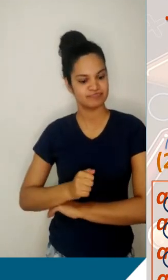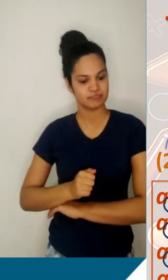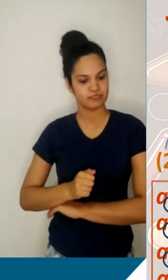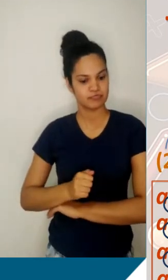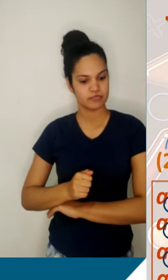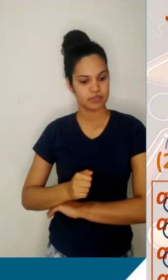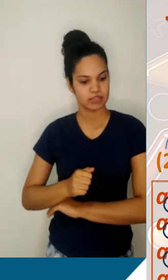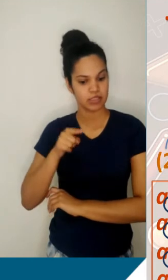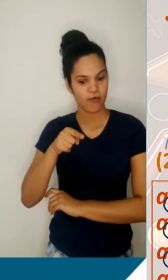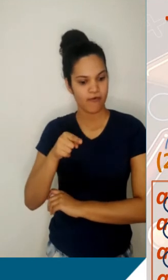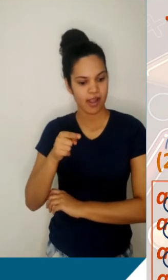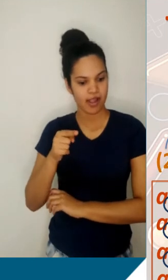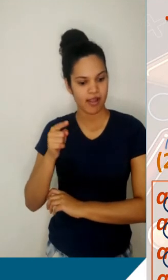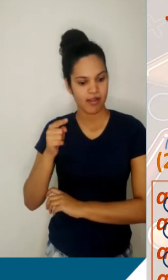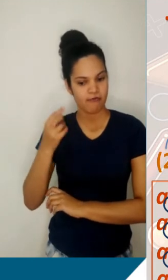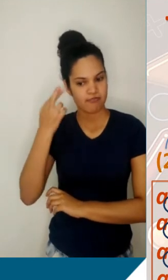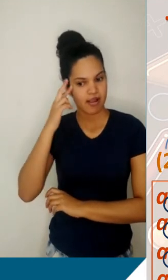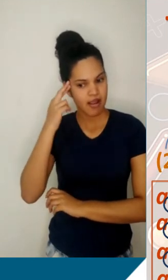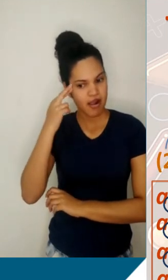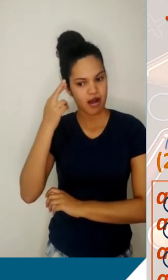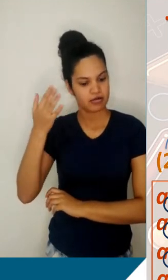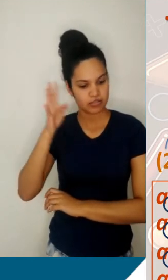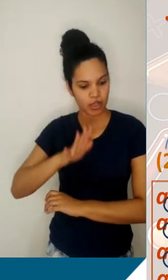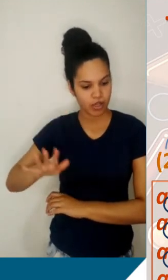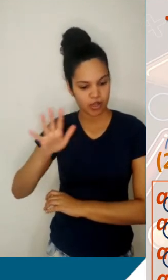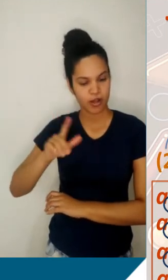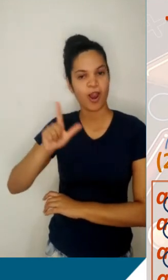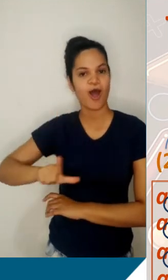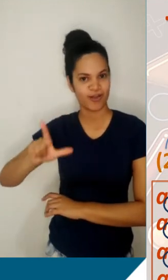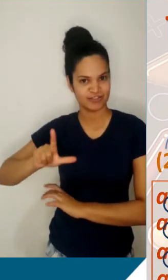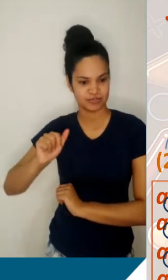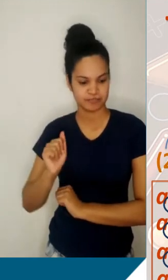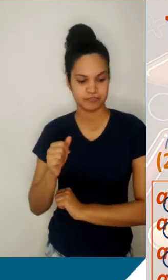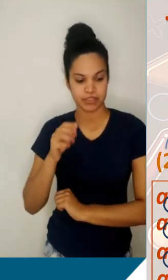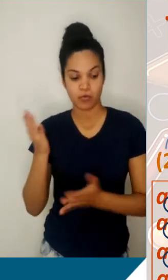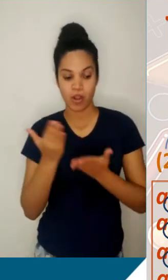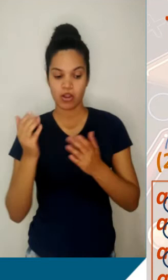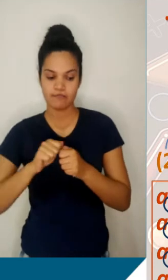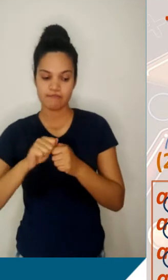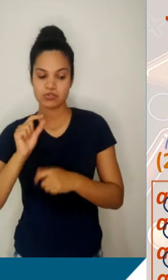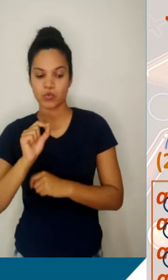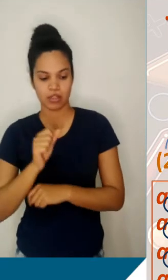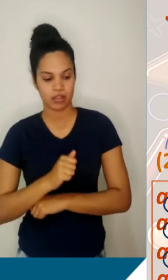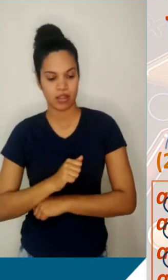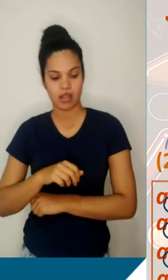trouxer esse raciocínio aqui para essa PA genérica, olha o que nós vamos fazer. N menos P